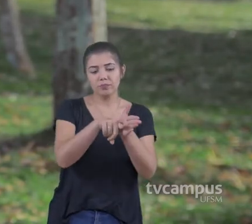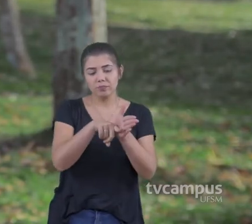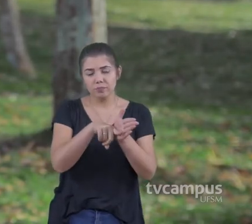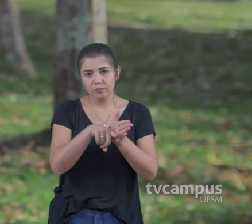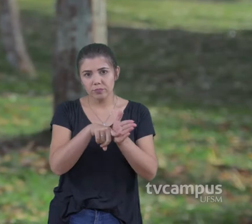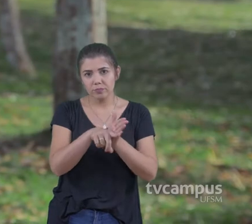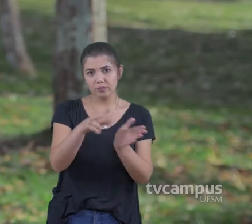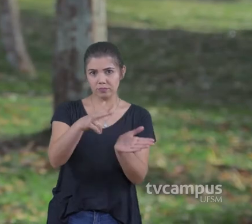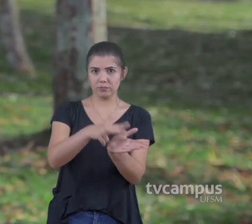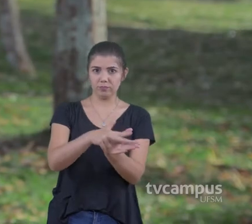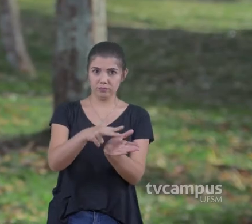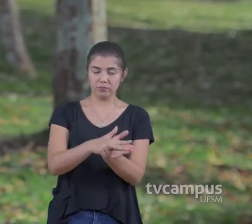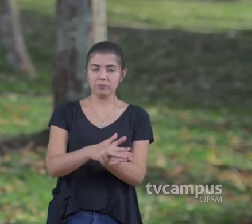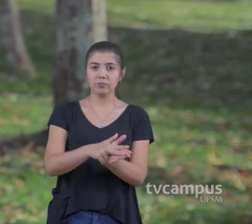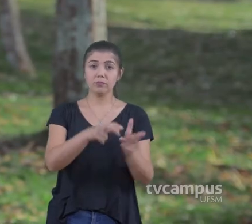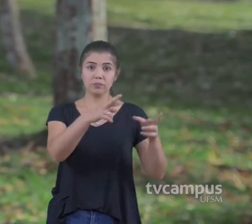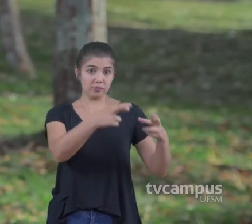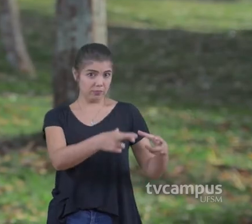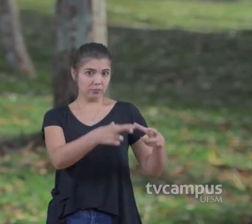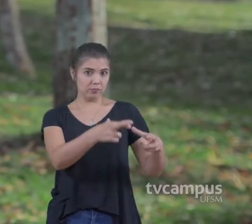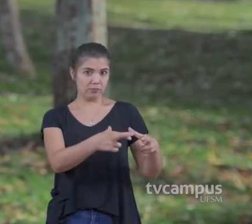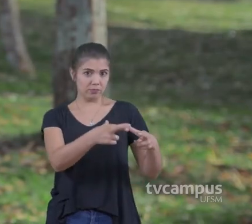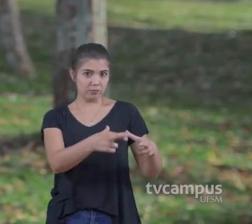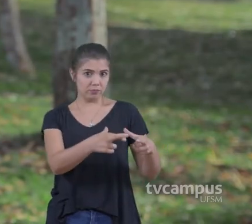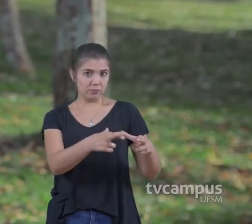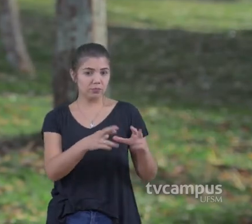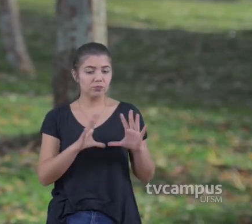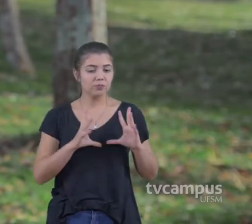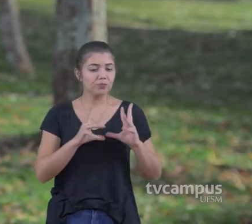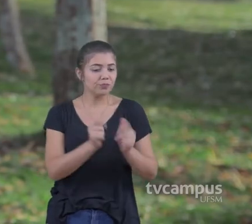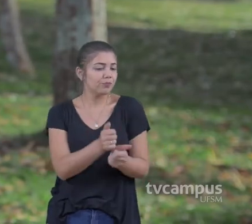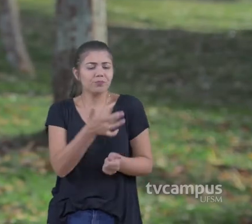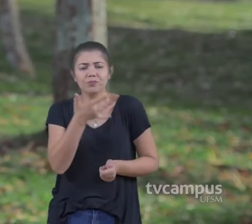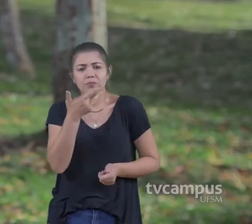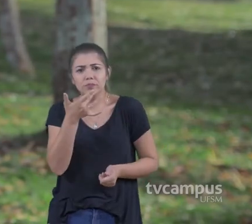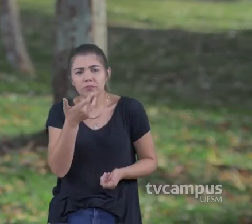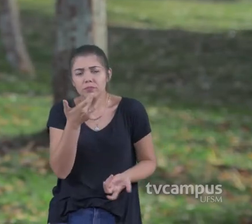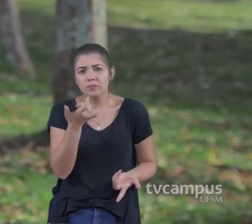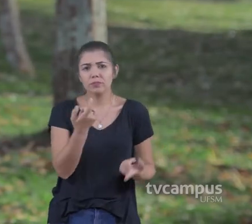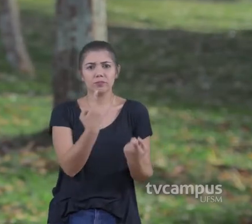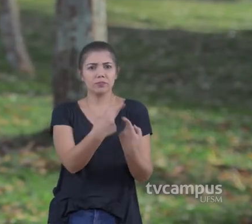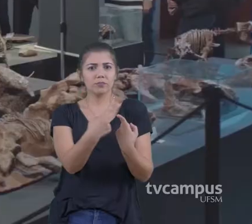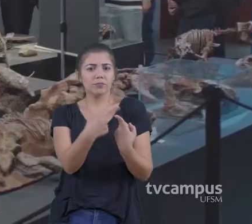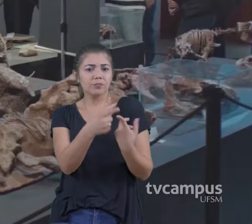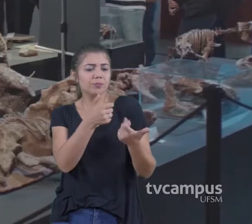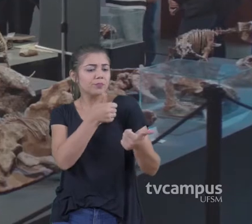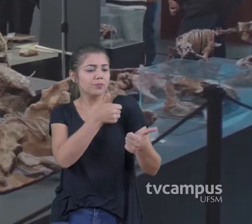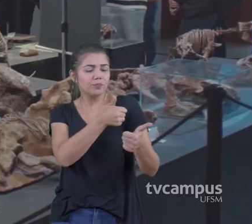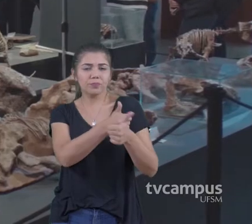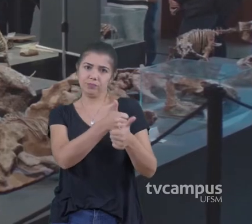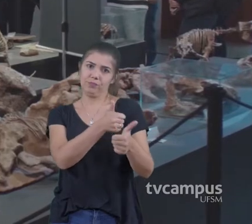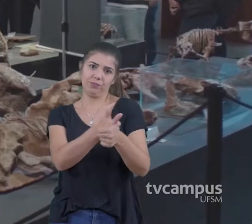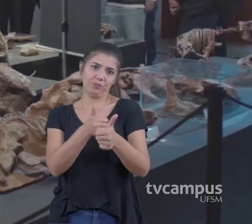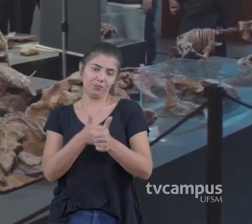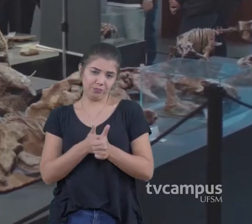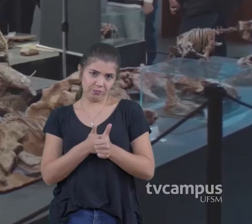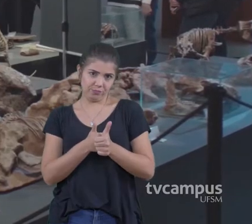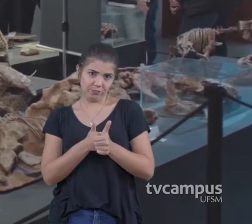toda do centro é muito facilitada Justamente por ele estar ali A gente tem afloramentos que ficam a 5 minutos da nossa porta de entrada O